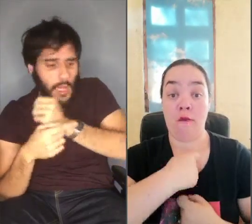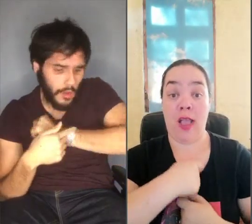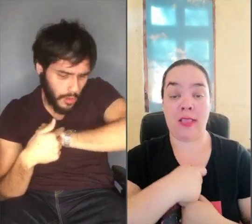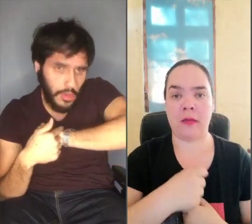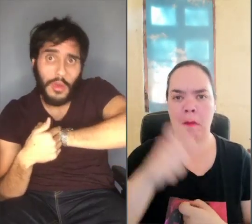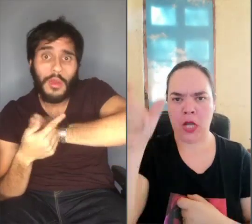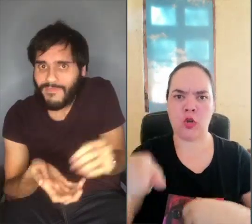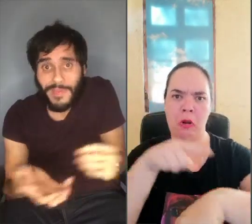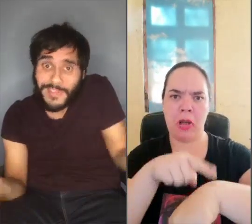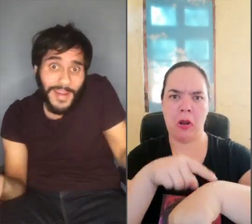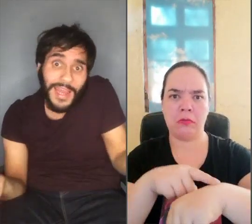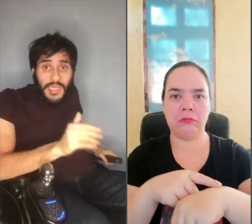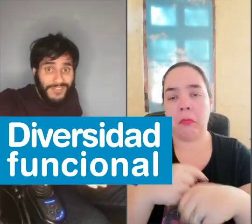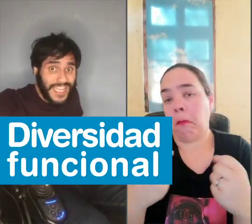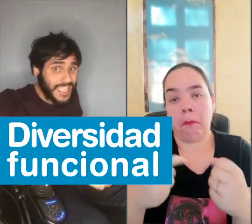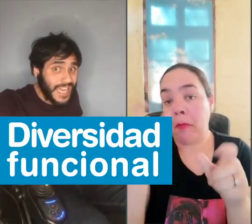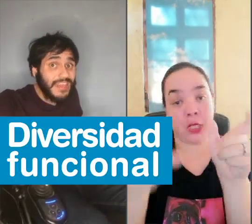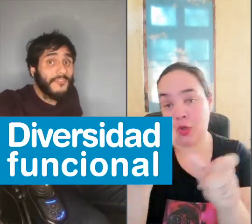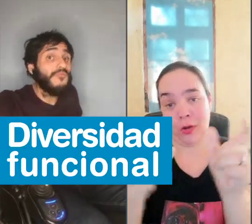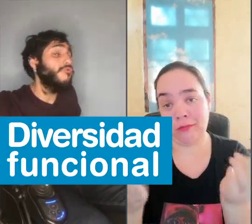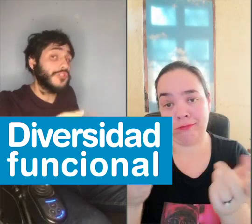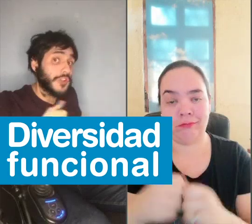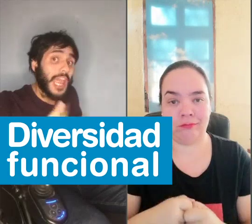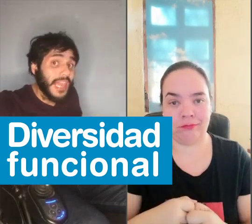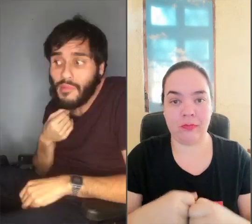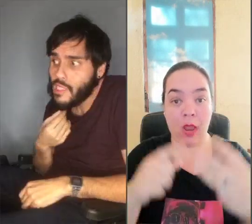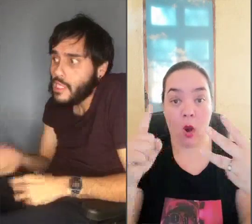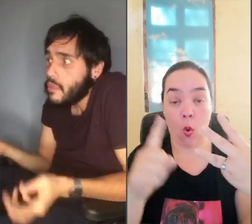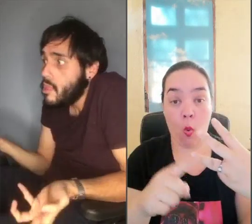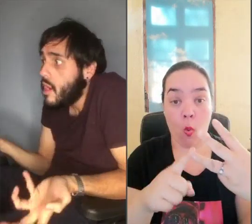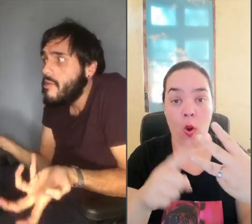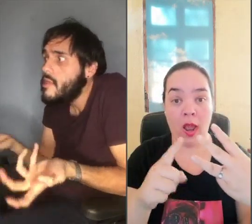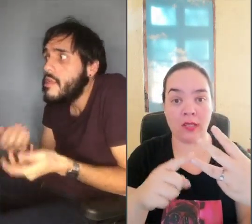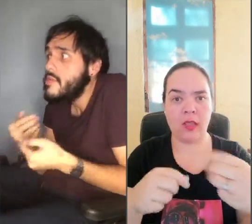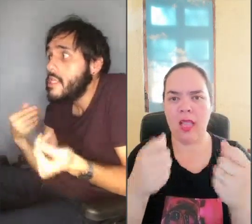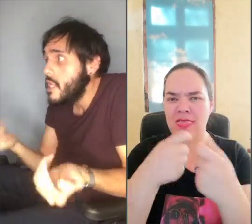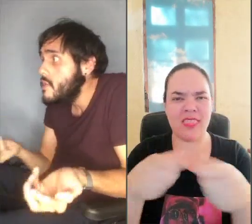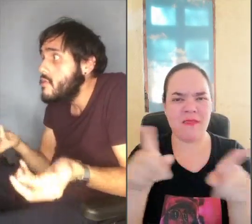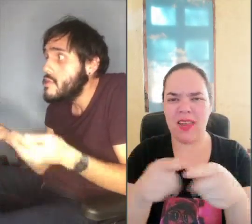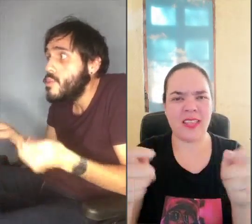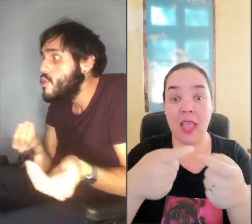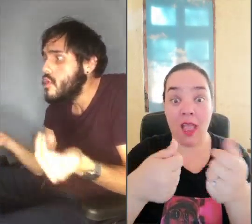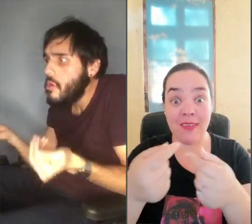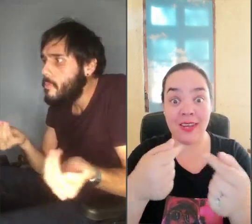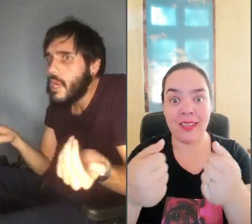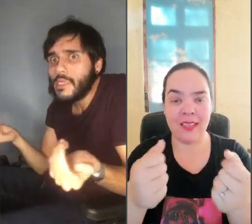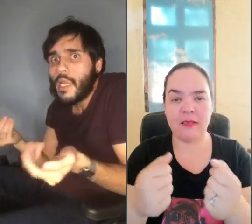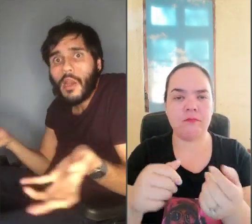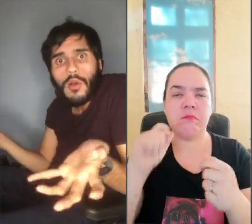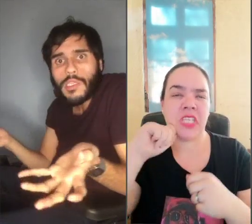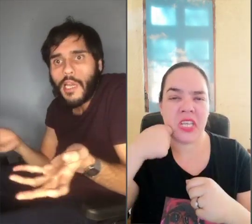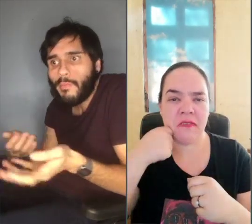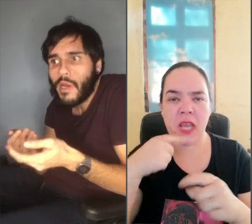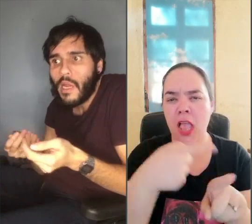reloj Persona Diversidad funcional Este término habla de lo distintos que somos todos Para